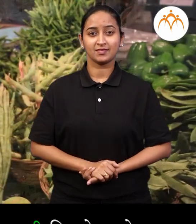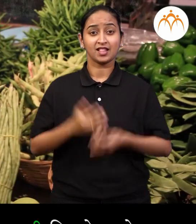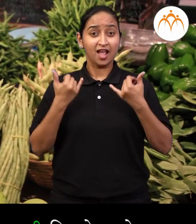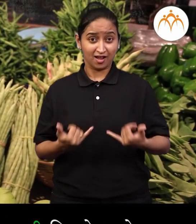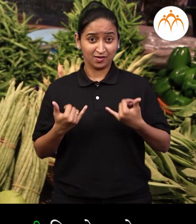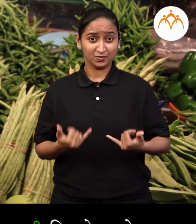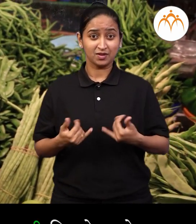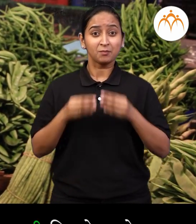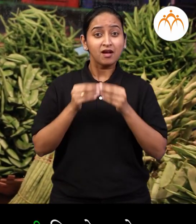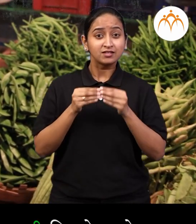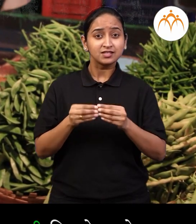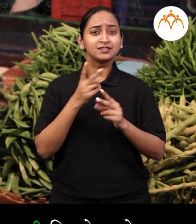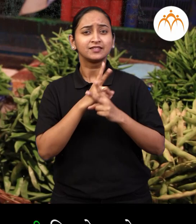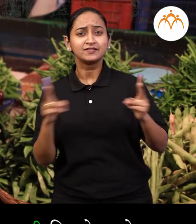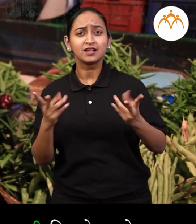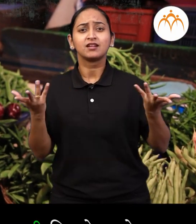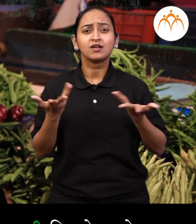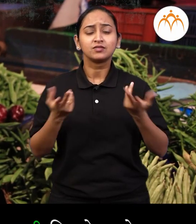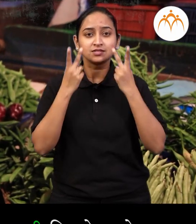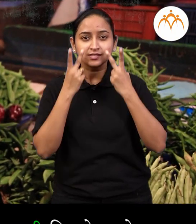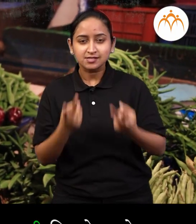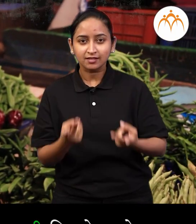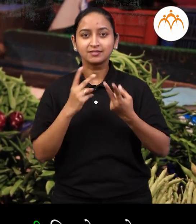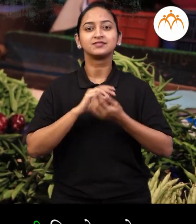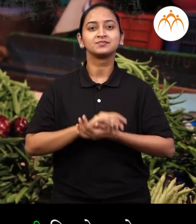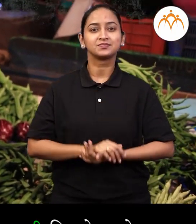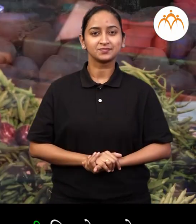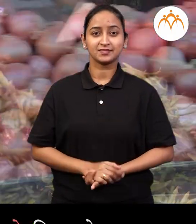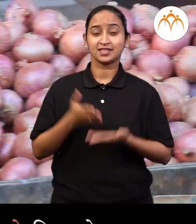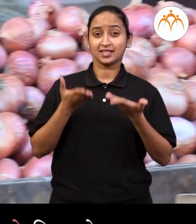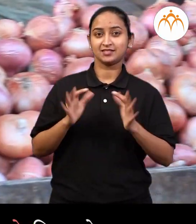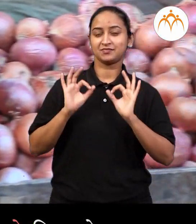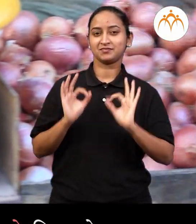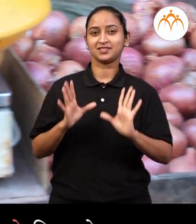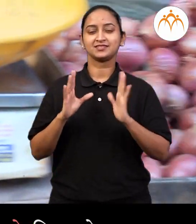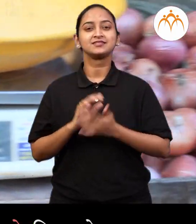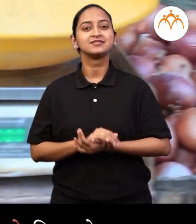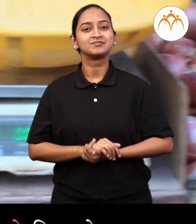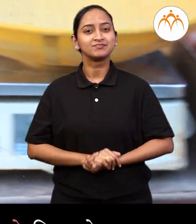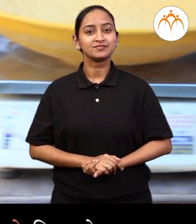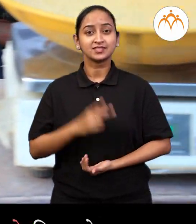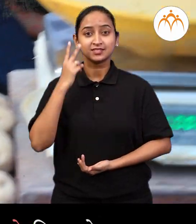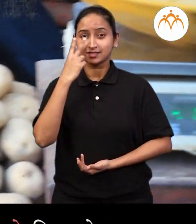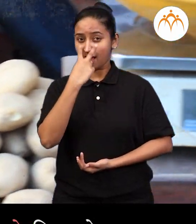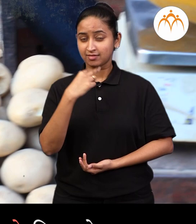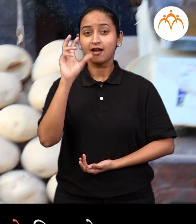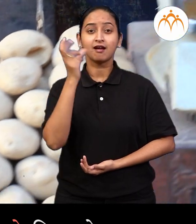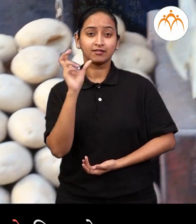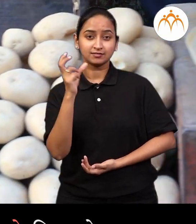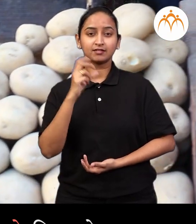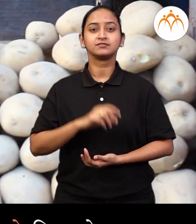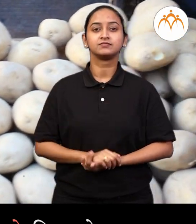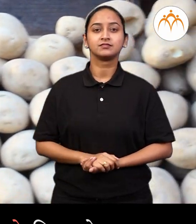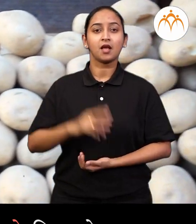अपन बघुया हाँ काय काय भाजी मिलते ये अरे वाँ कांदे